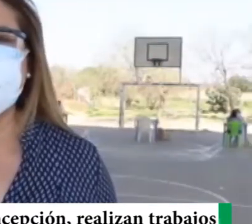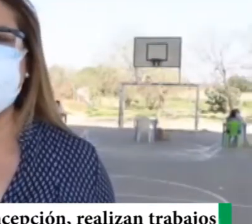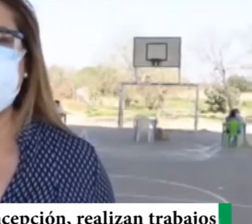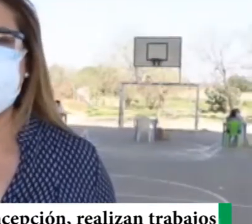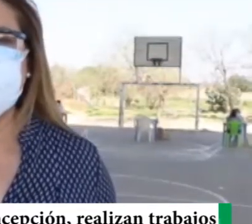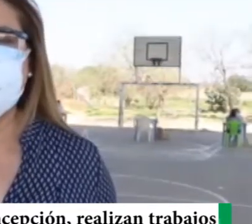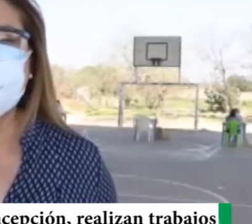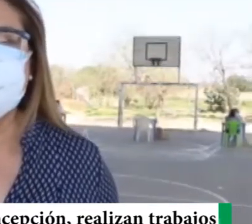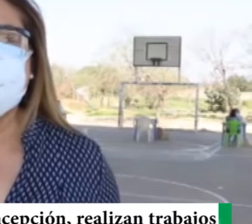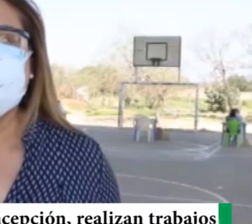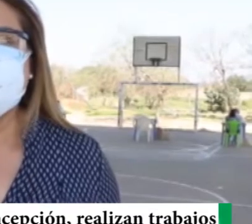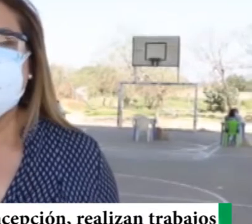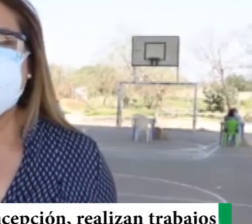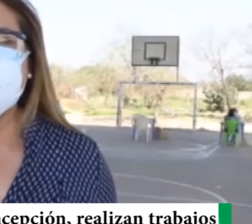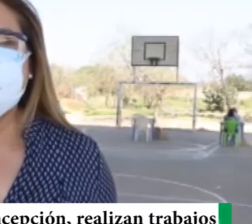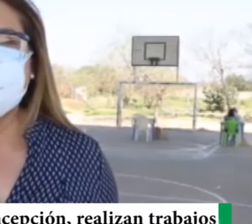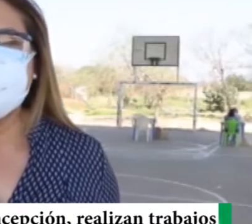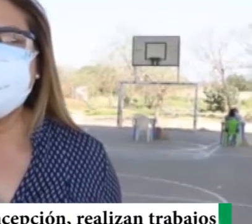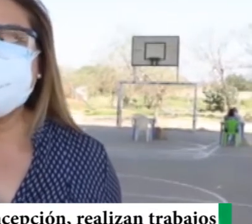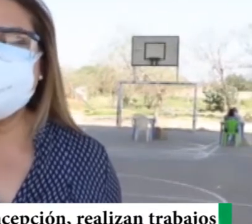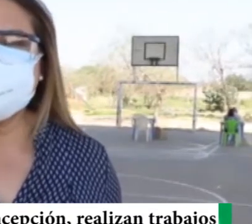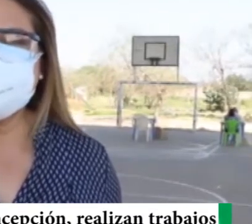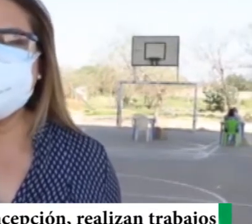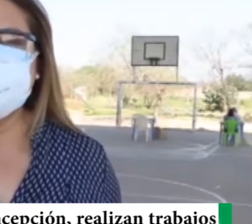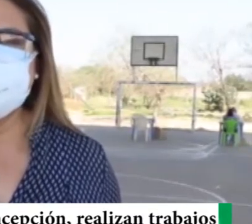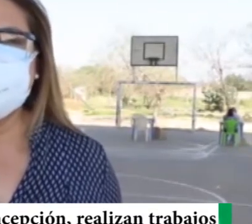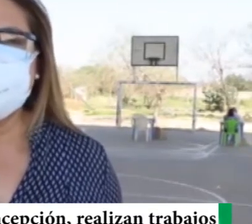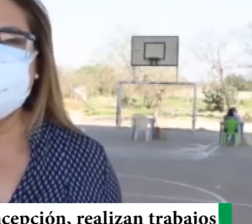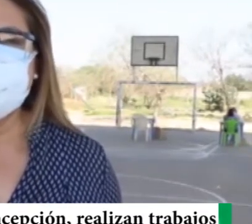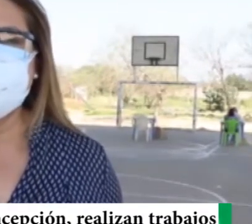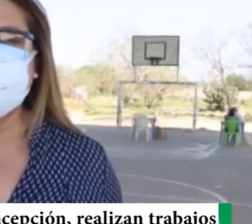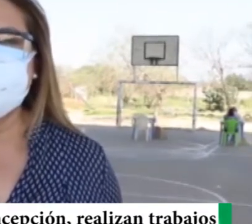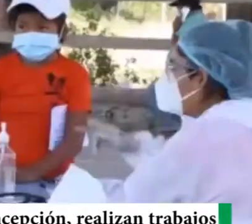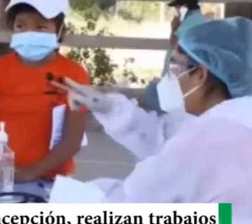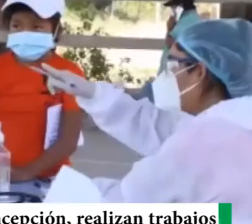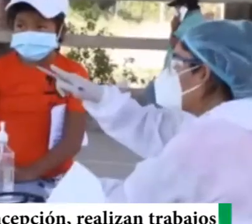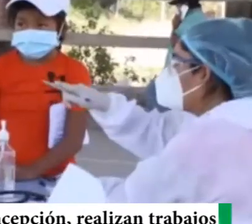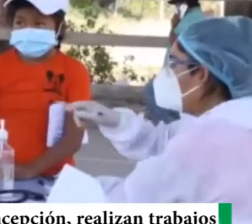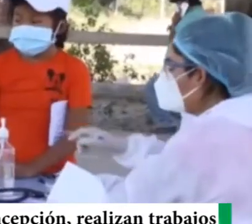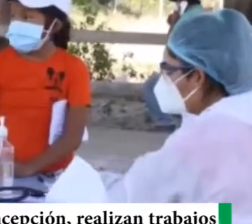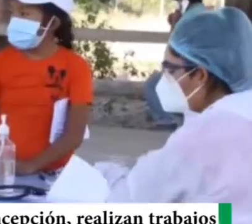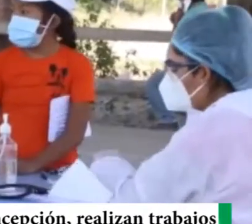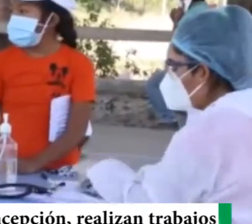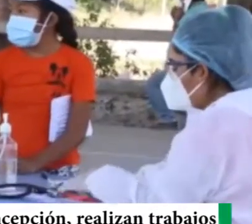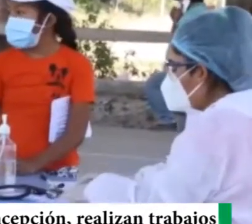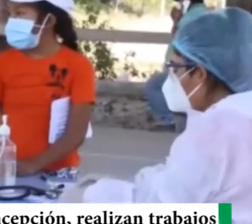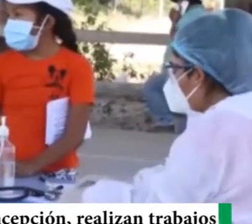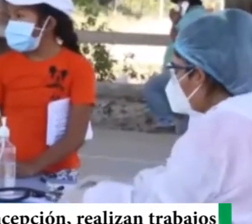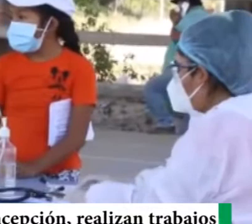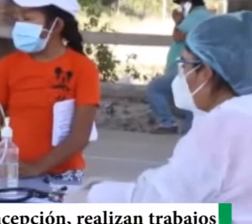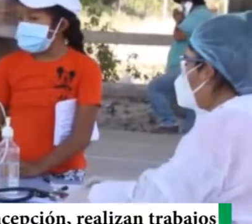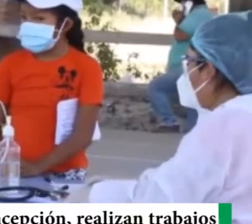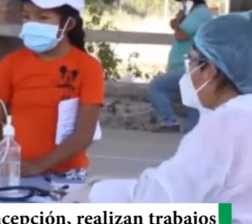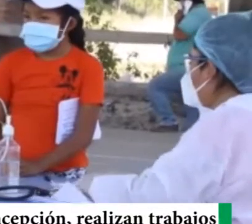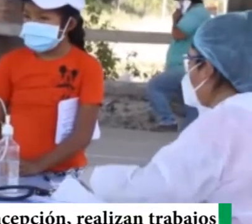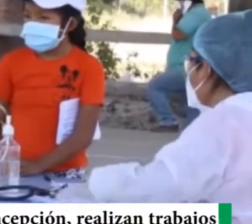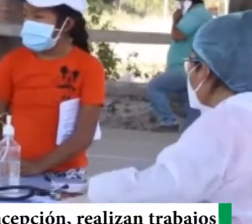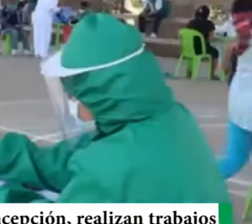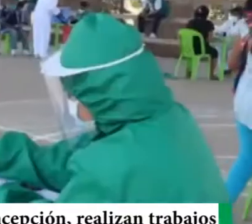gobernador Rubén Costa, por permitir, estas brigadas, puedan llegar, a los diferentes,